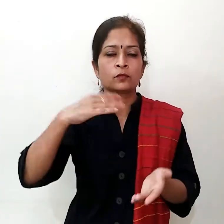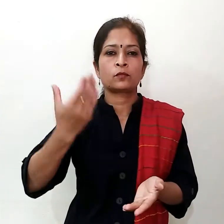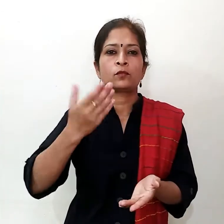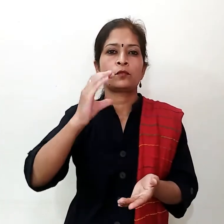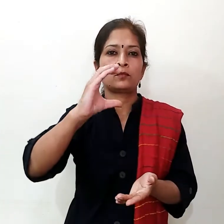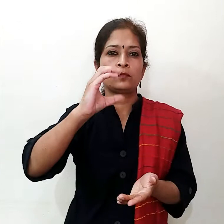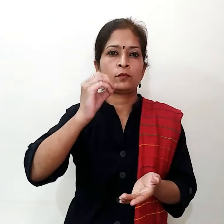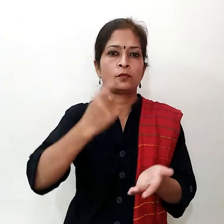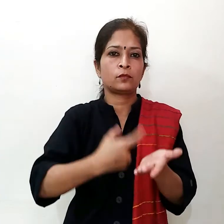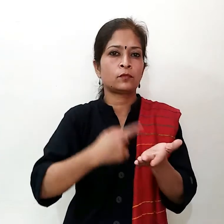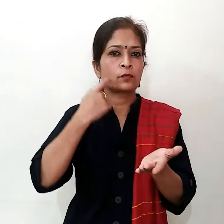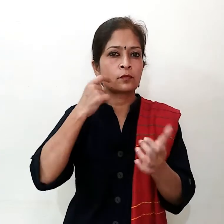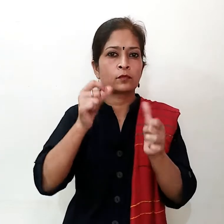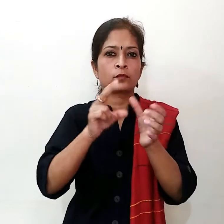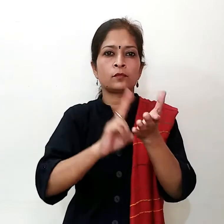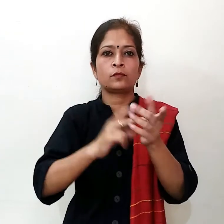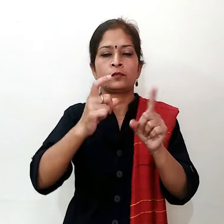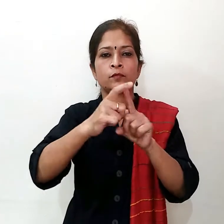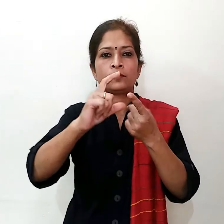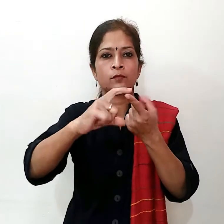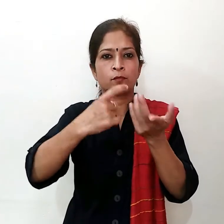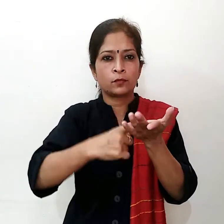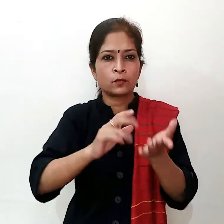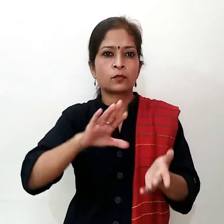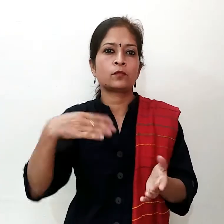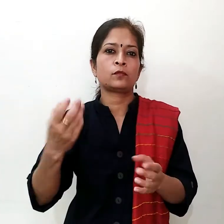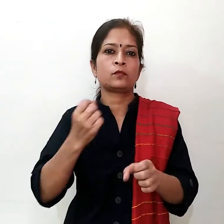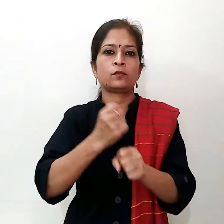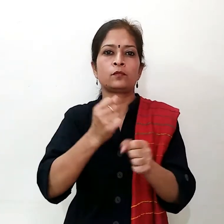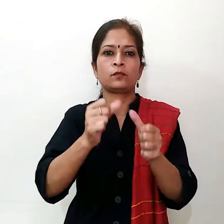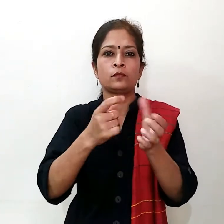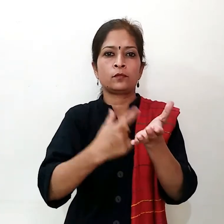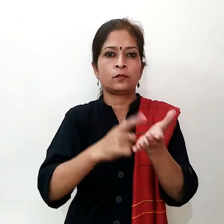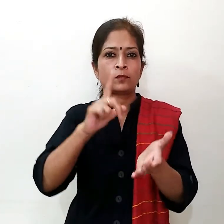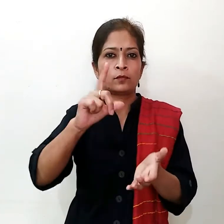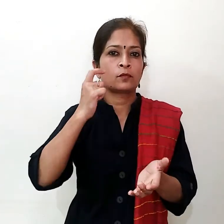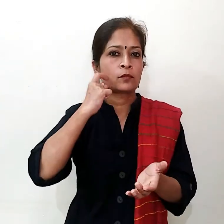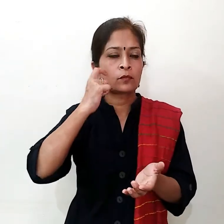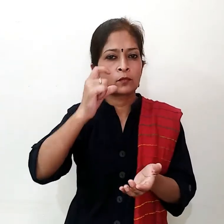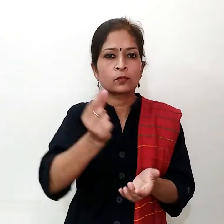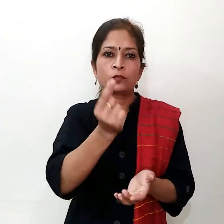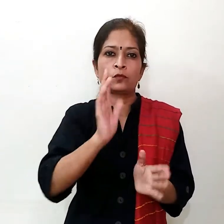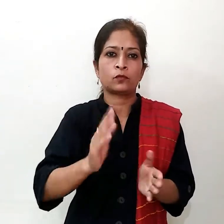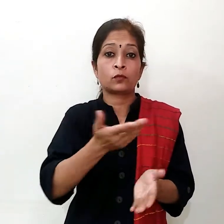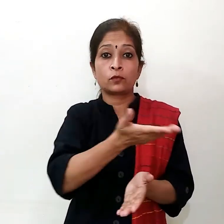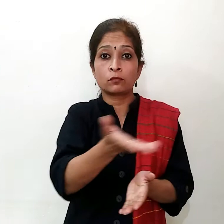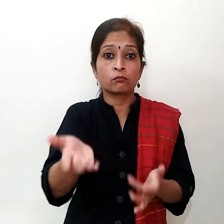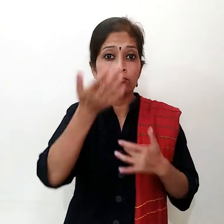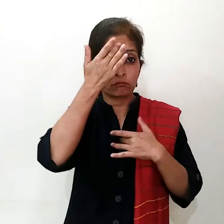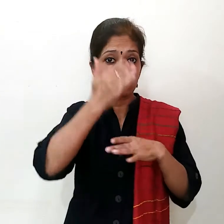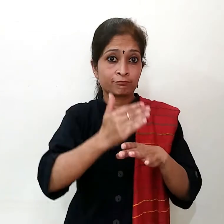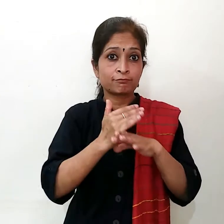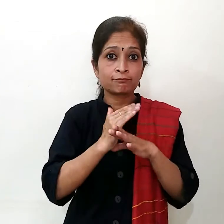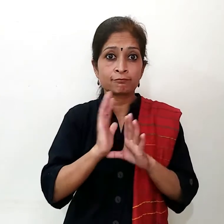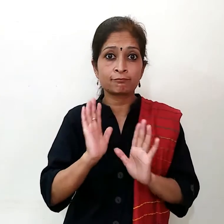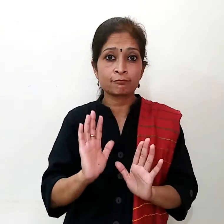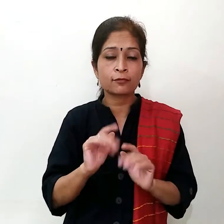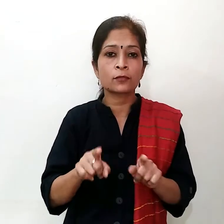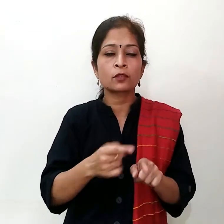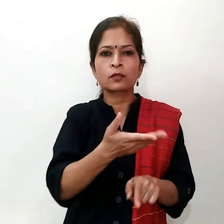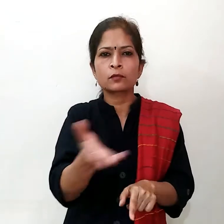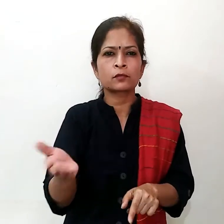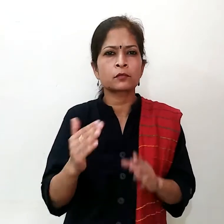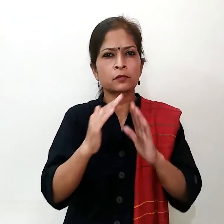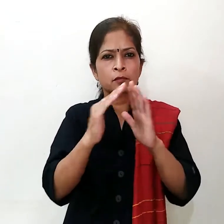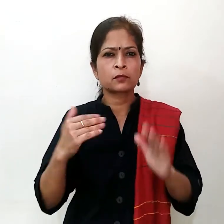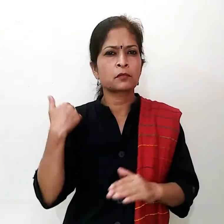धनिया और लसुन का प्रियोग करो। यह सारे मसाले अपने औशिरी गुणों के कारण जाने जाते हैं, हमारे देश के